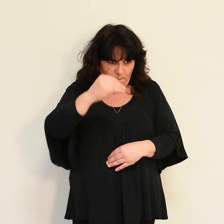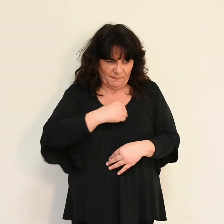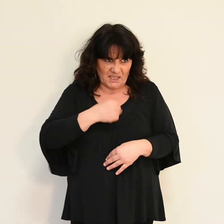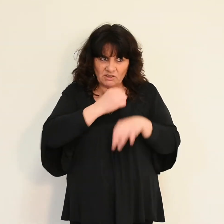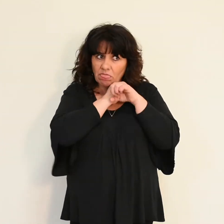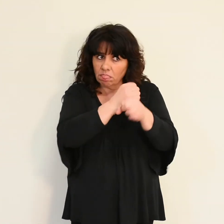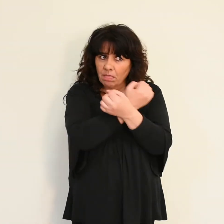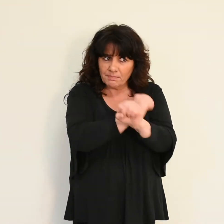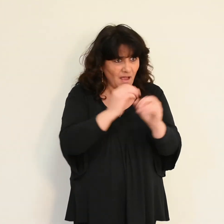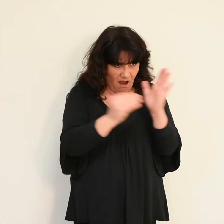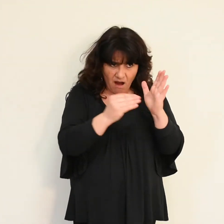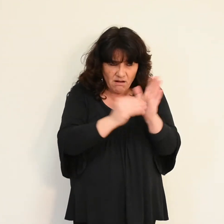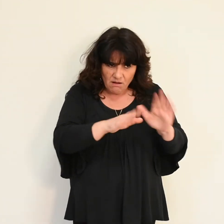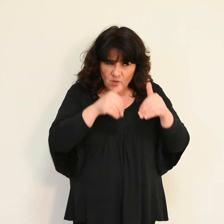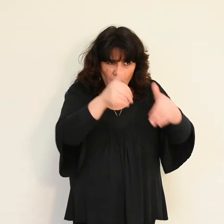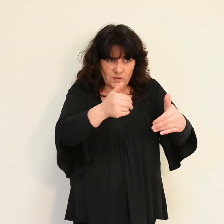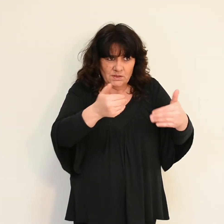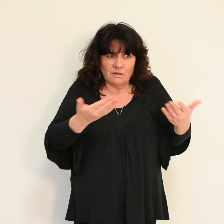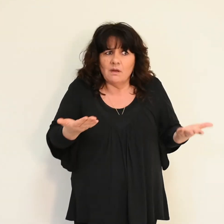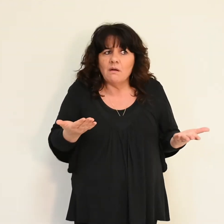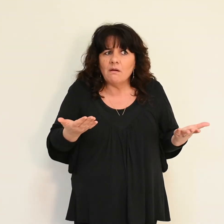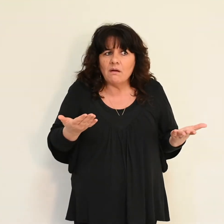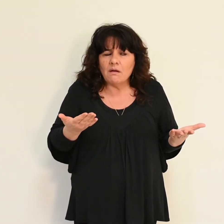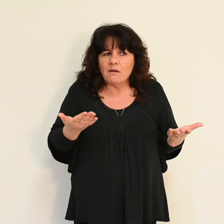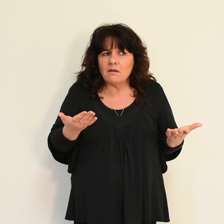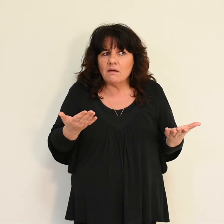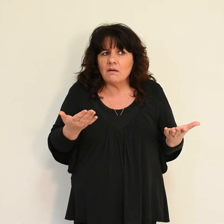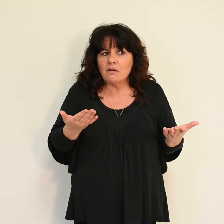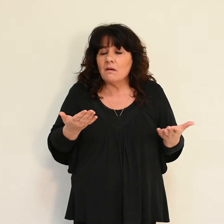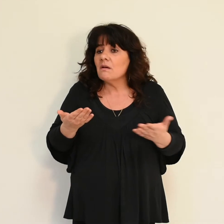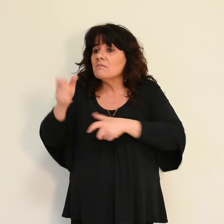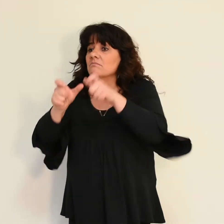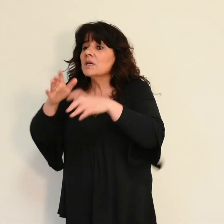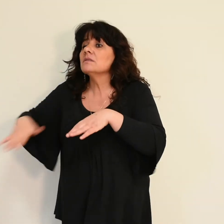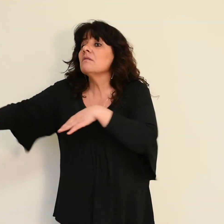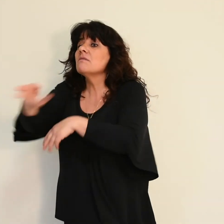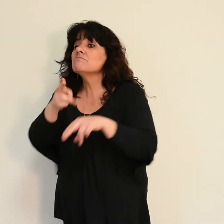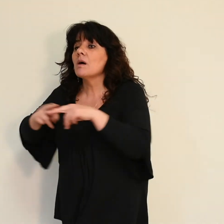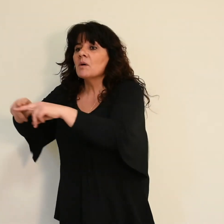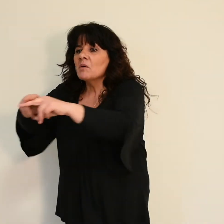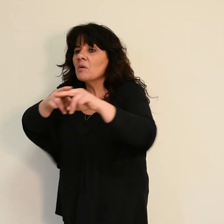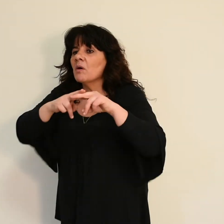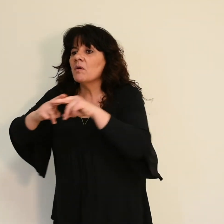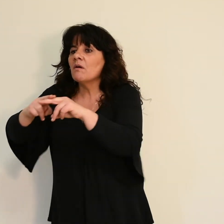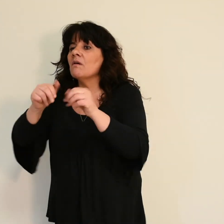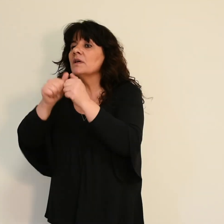et donc ceux qui se sont endormis dans le Christ sont perdus ?